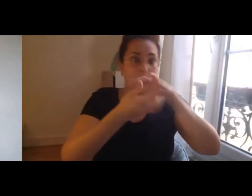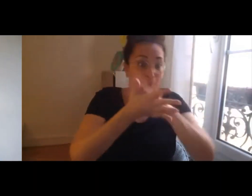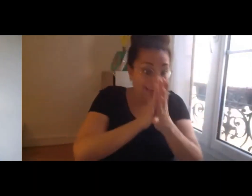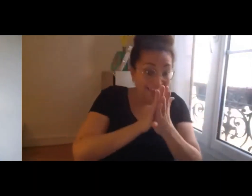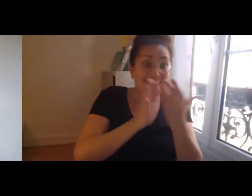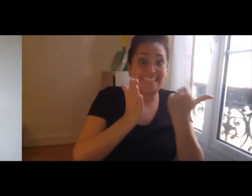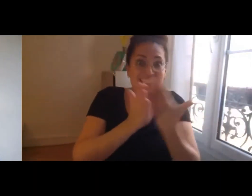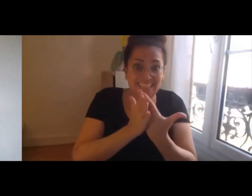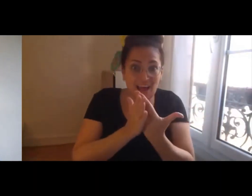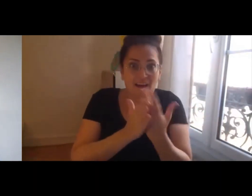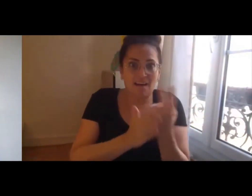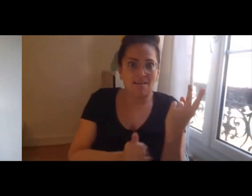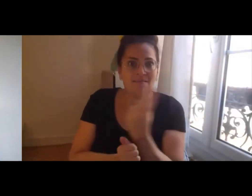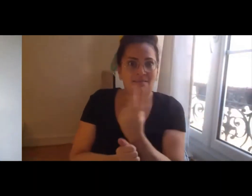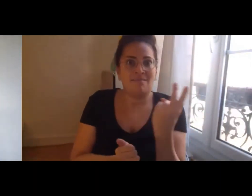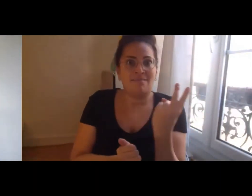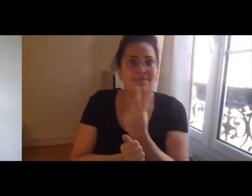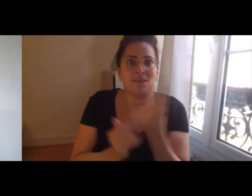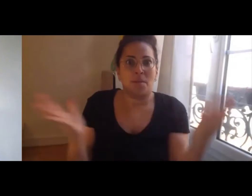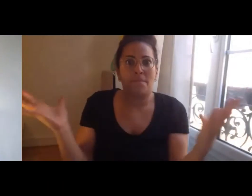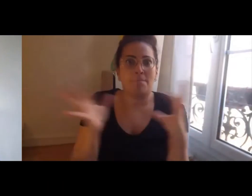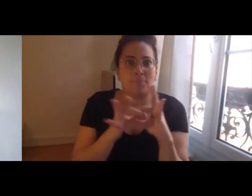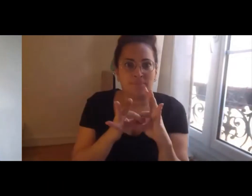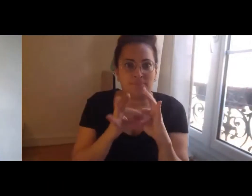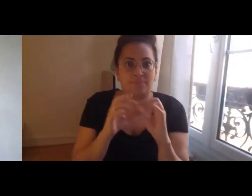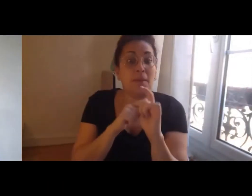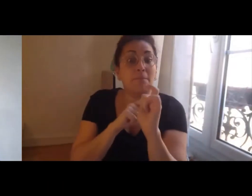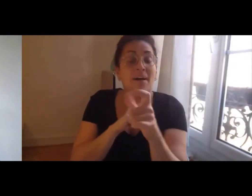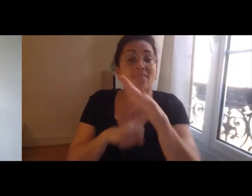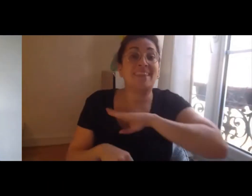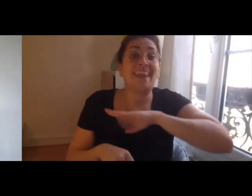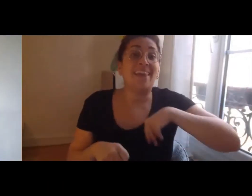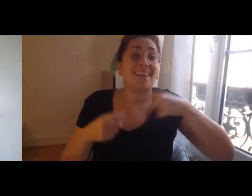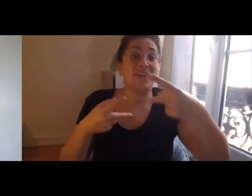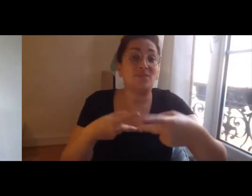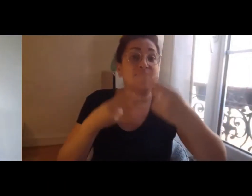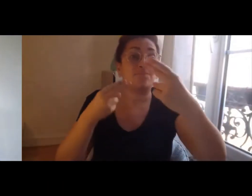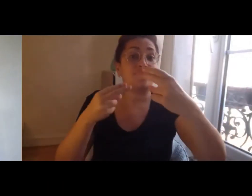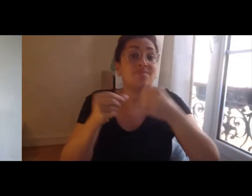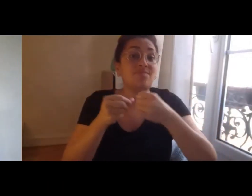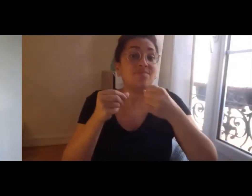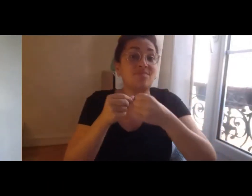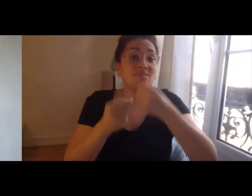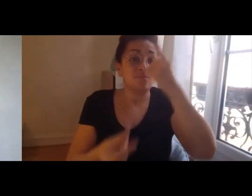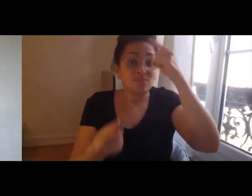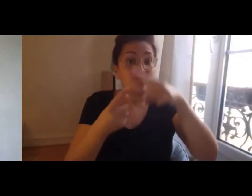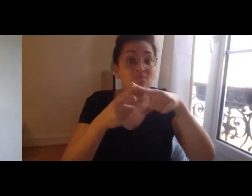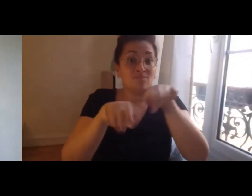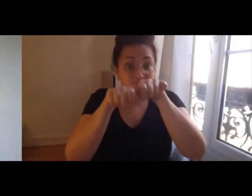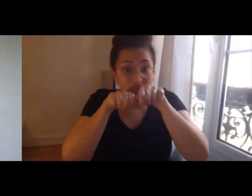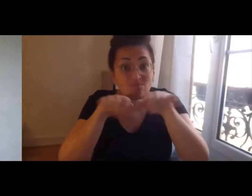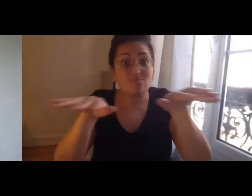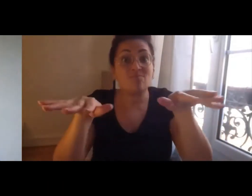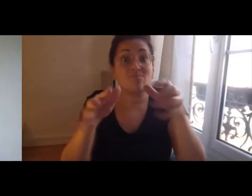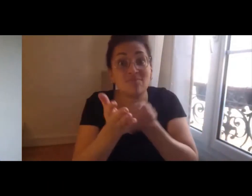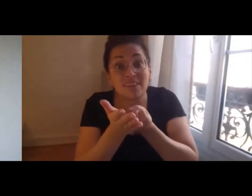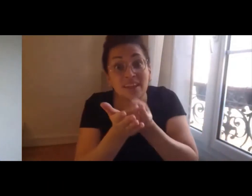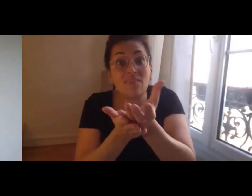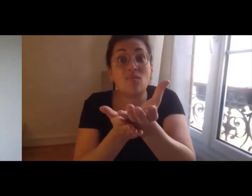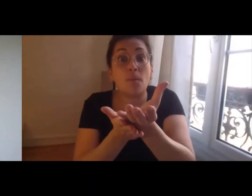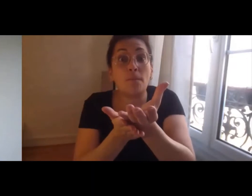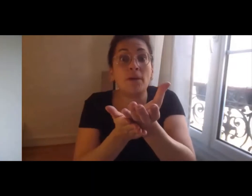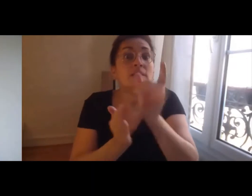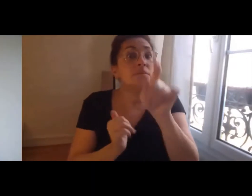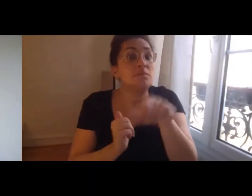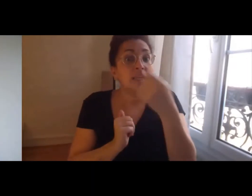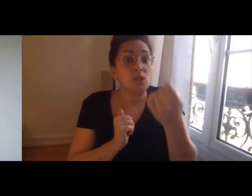bien sûr, dans le dernier processus, le processus de diffusion, là aussi, il y a une nécessité de ce partenariat fort